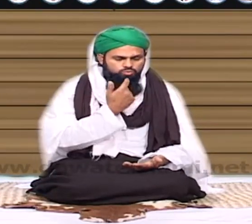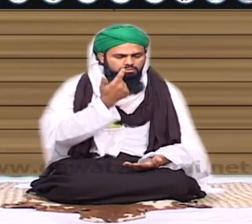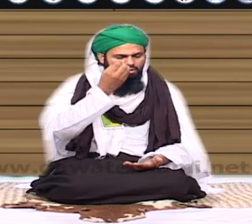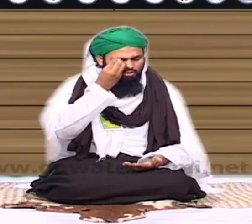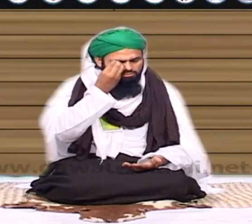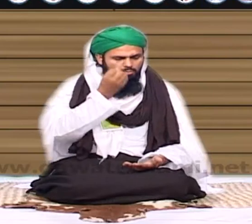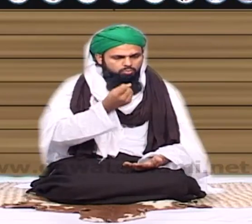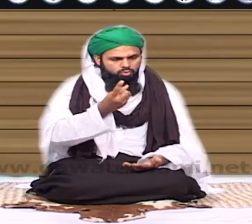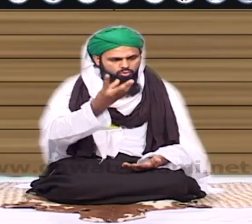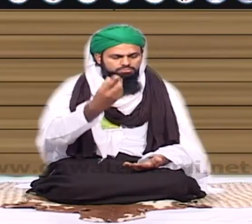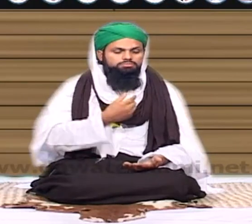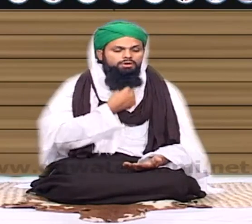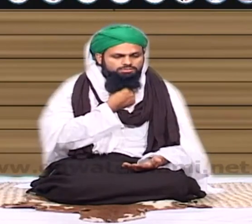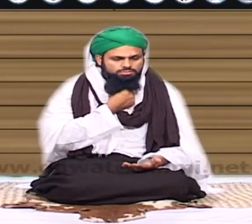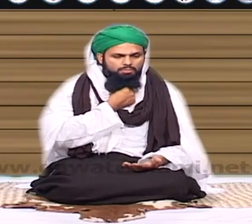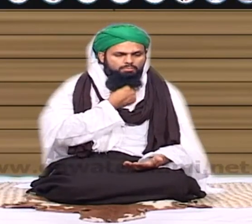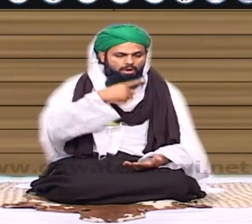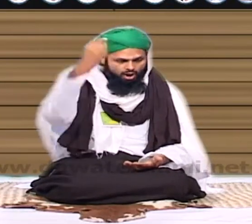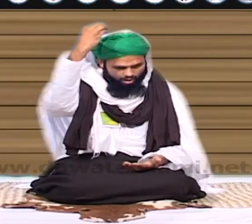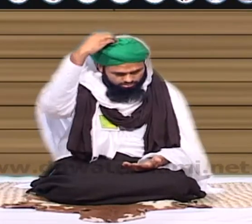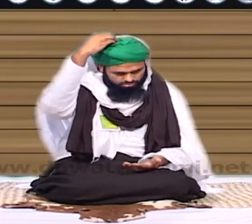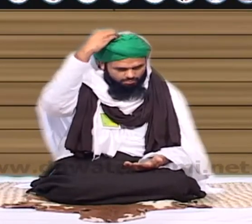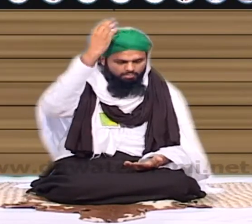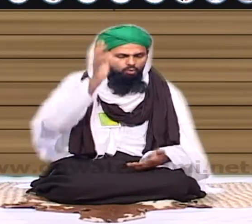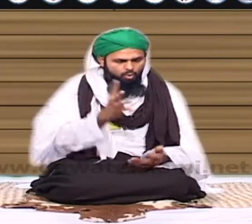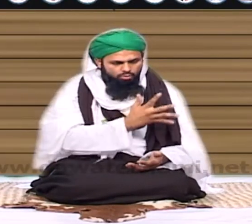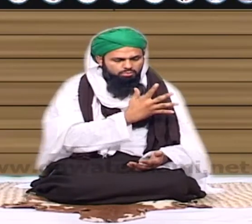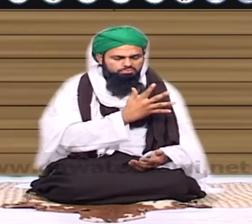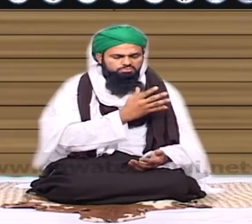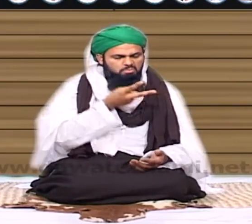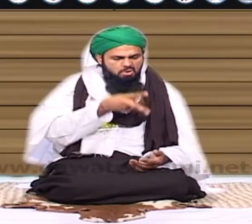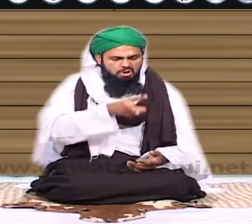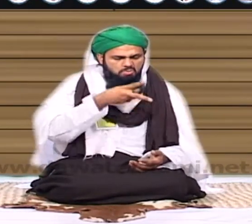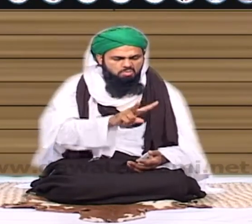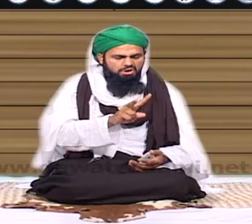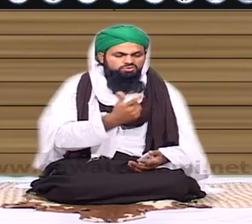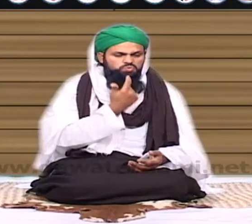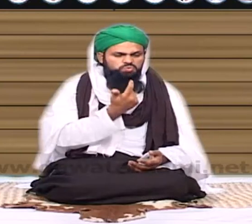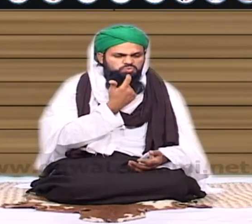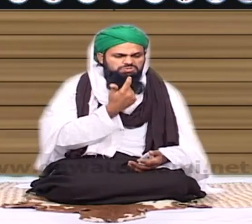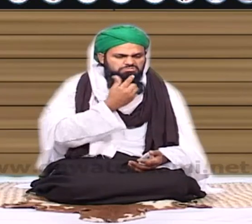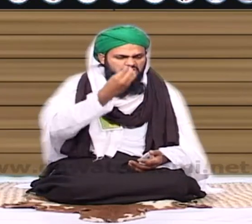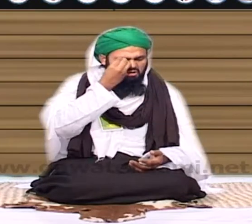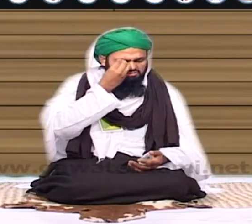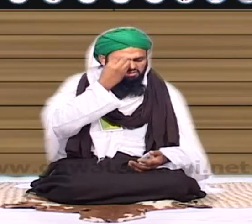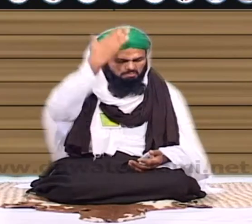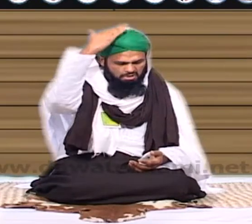خوب قسمیں کھائیں گے بلکل جھوٹی تو میرے پیارے سنگے بھائی جھوٹی قسمیں یہ آم ہیں